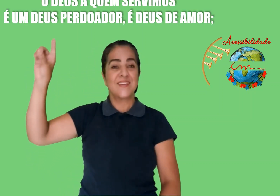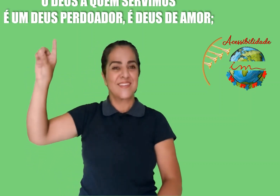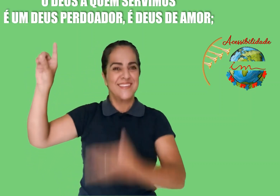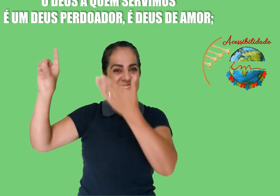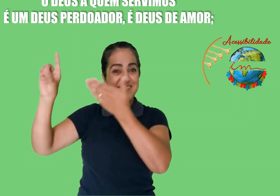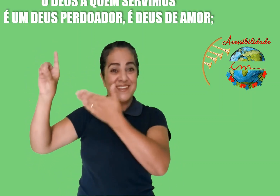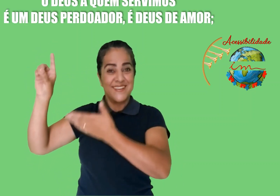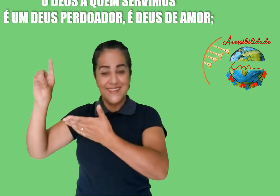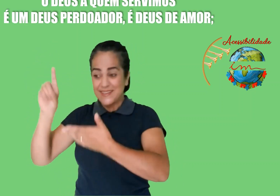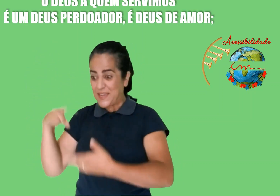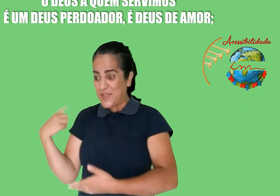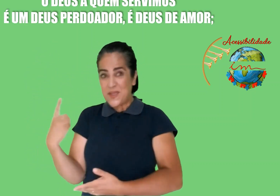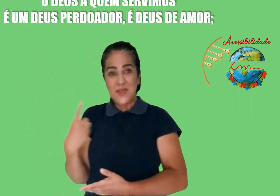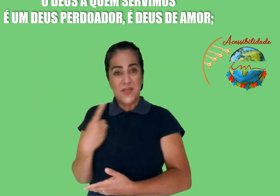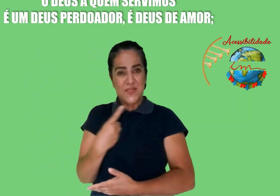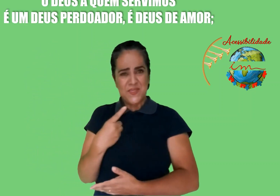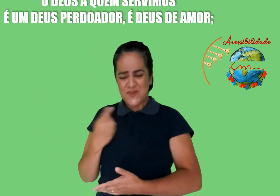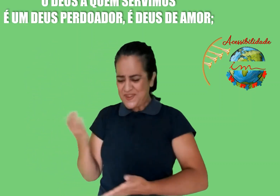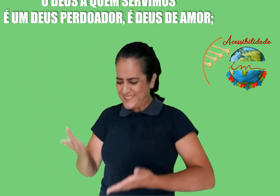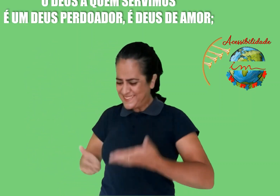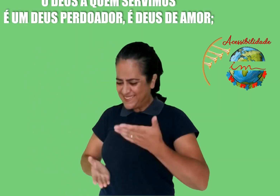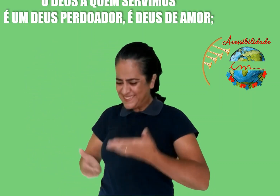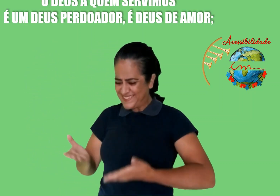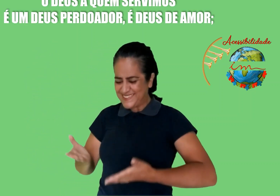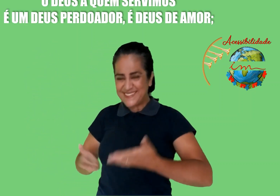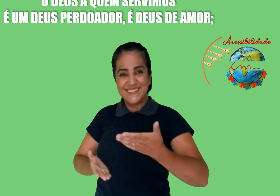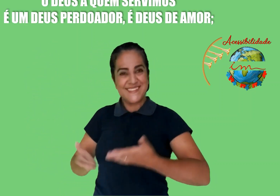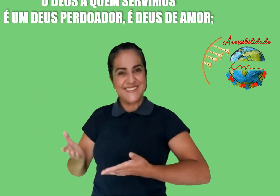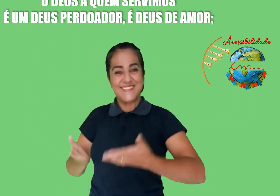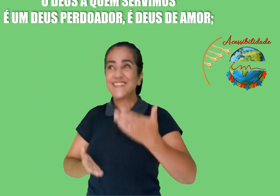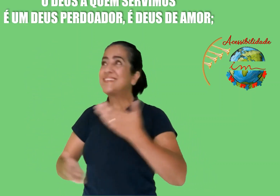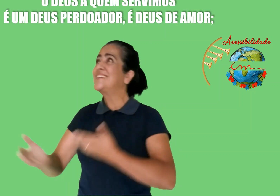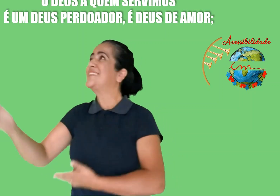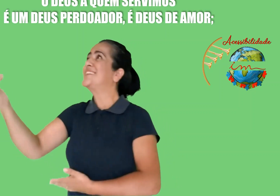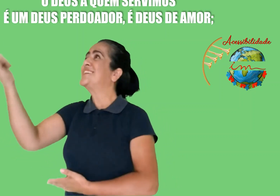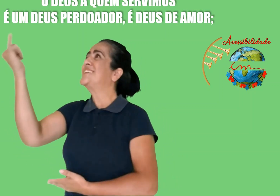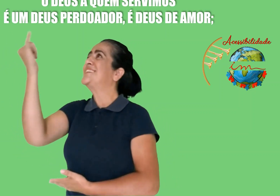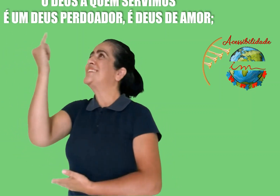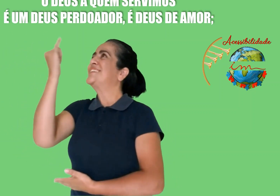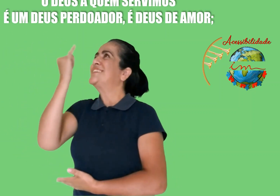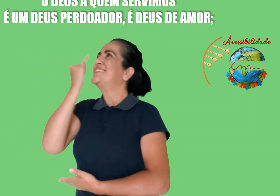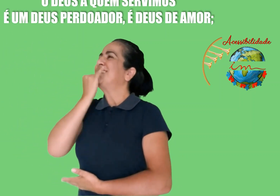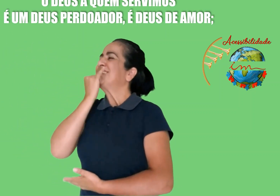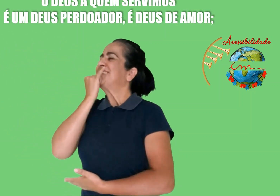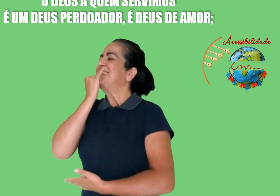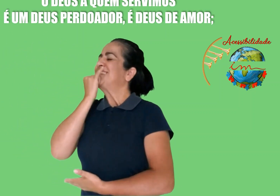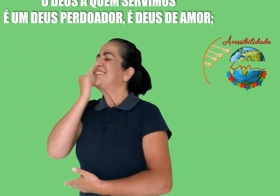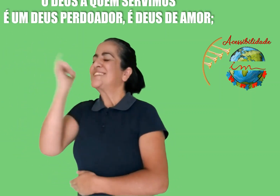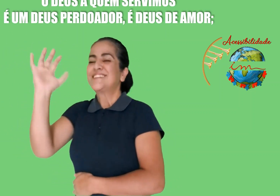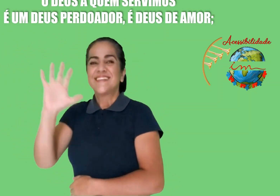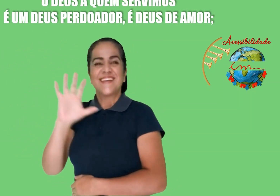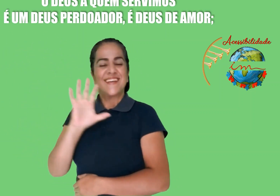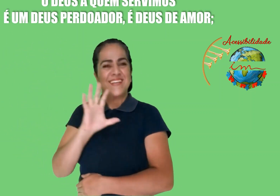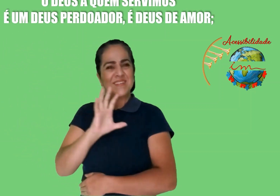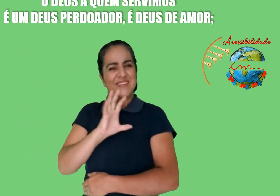O Deus é quem servimos, é o Deus que é todo, é Deus de